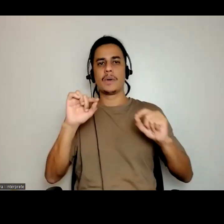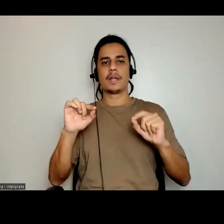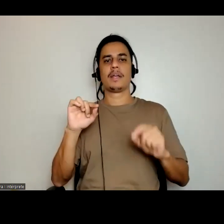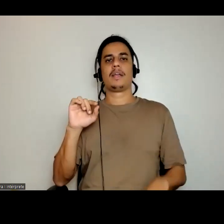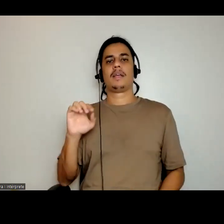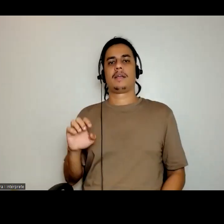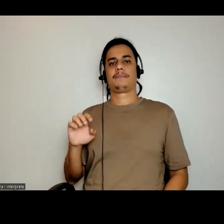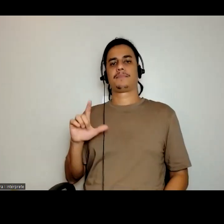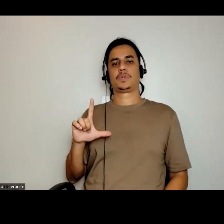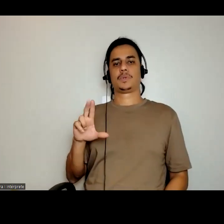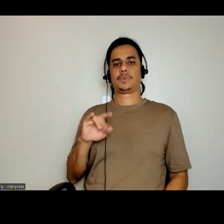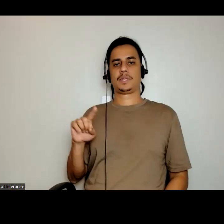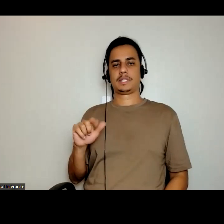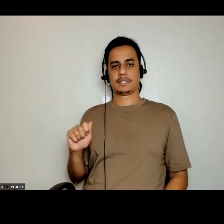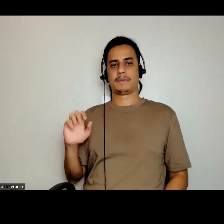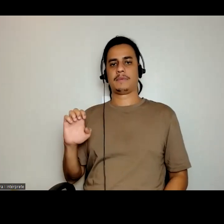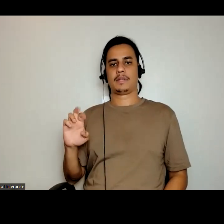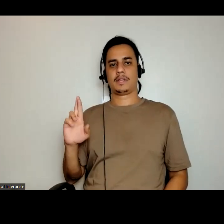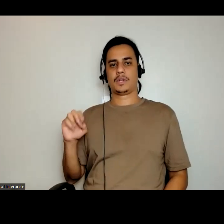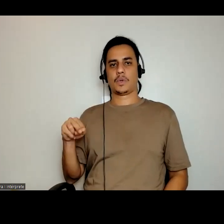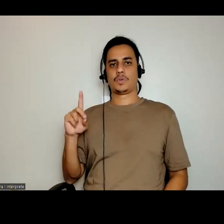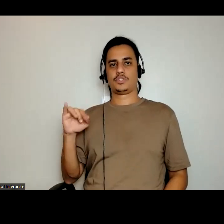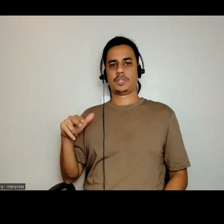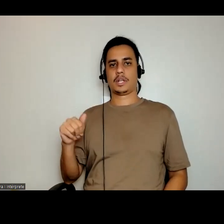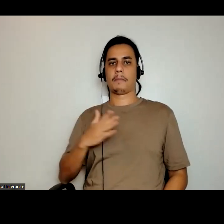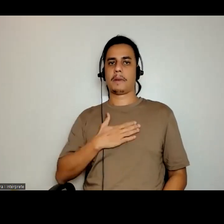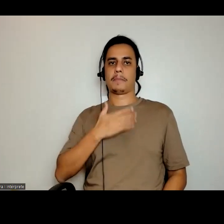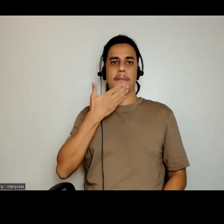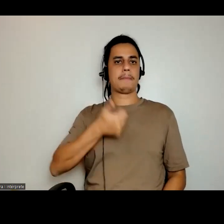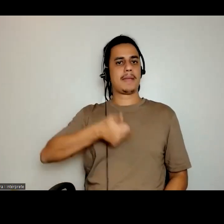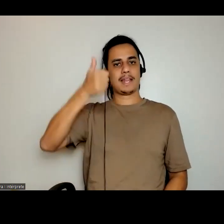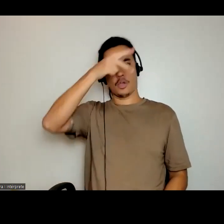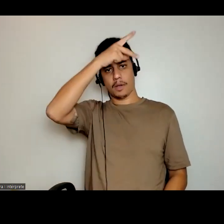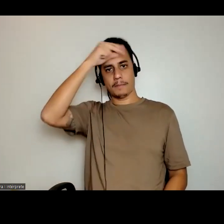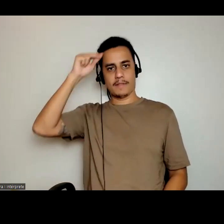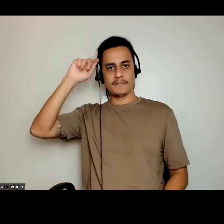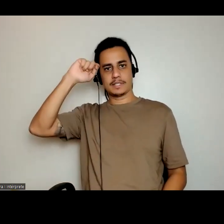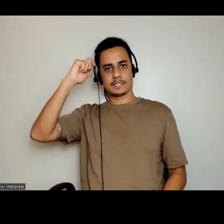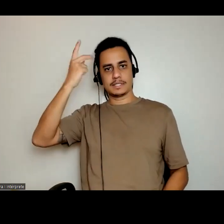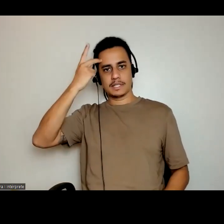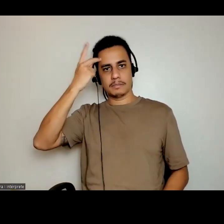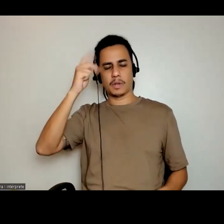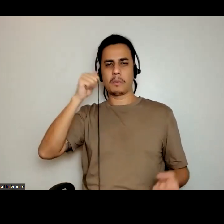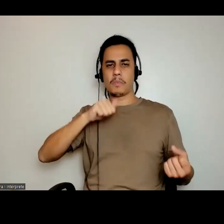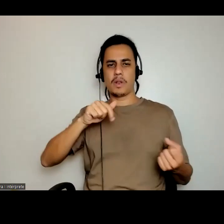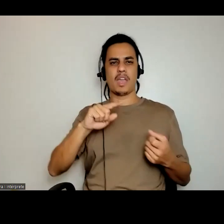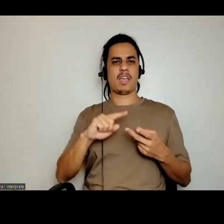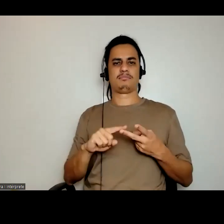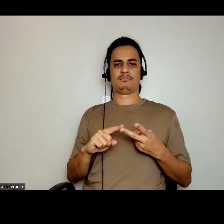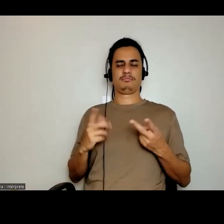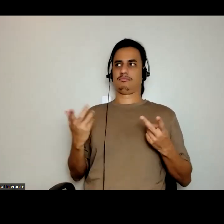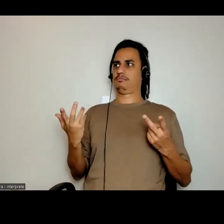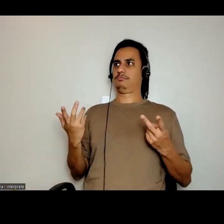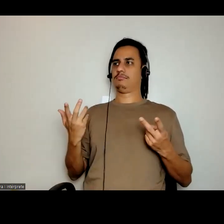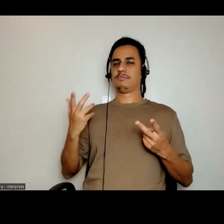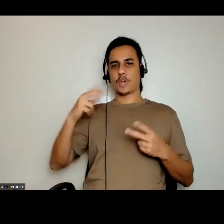Luísa Irondina, para mim, a melhor prefeita de São Paulo foi Luísa Irondina, mulher, nordestina, fora dos padrões, de beleza,